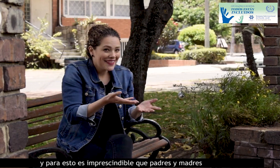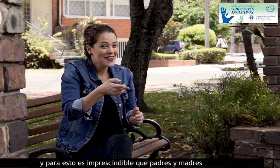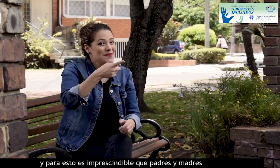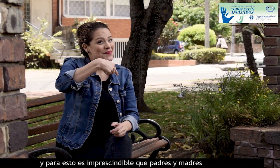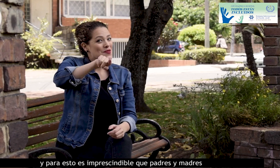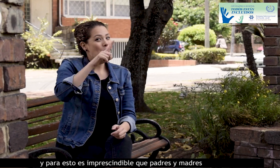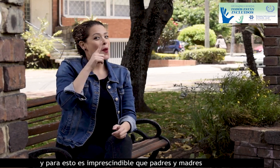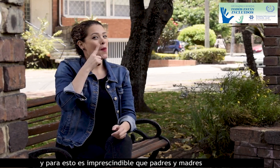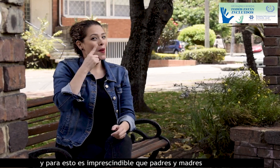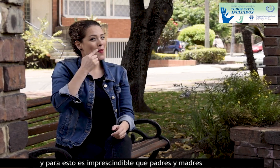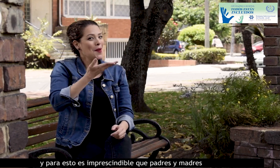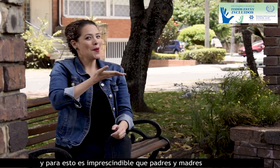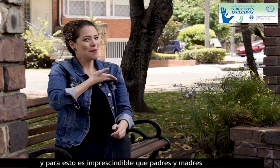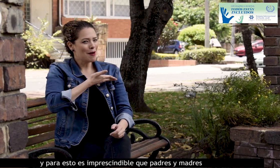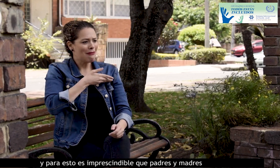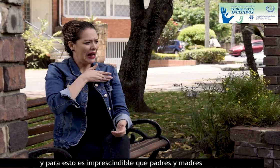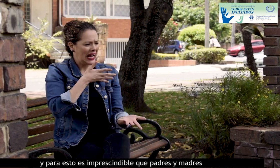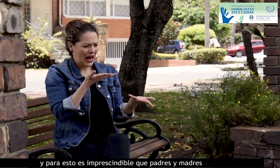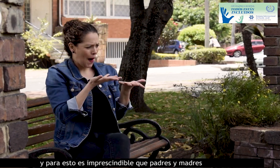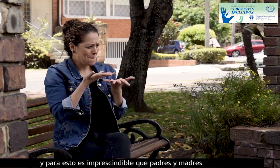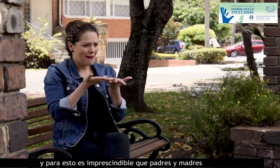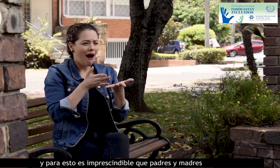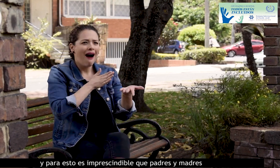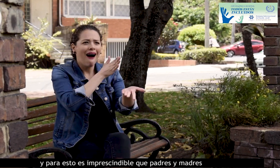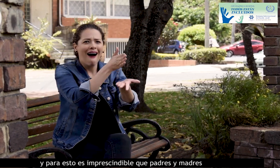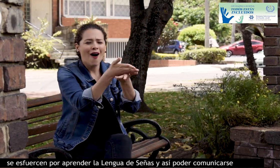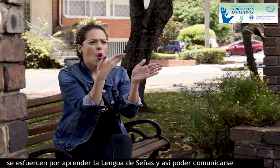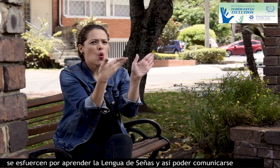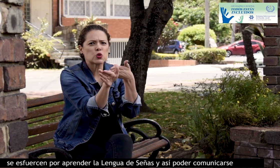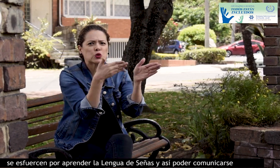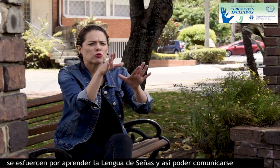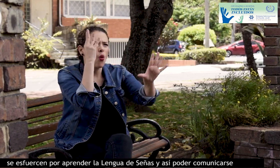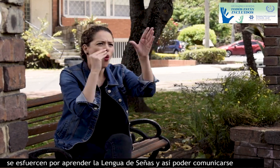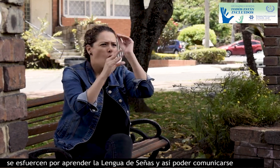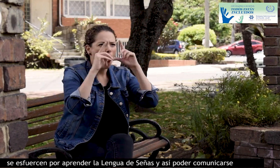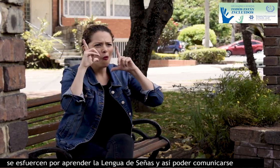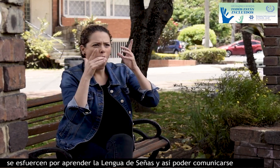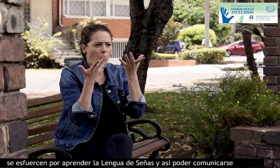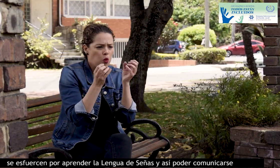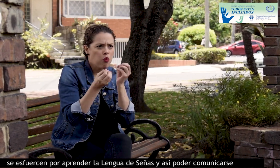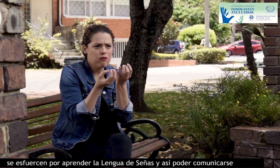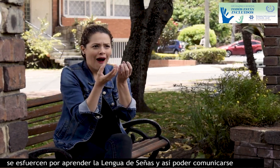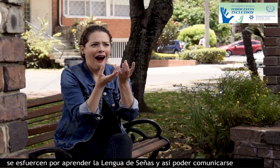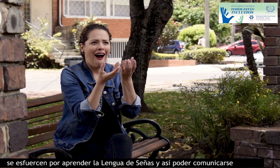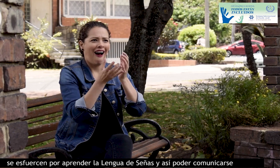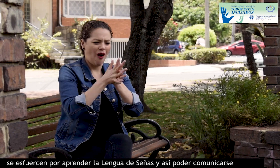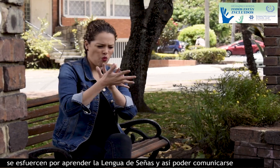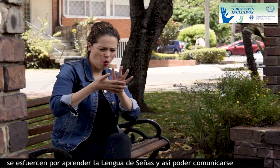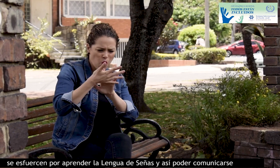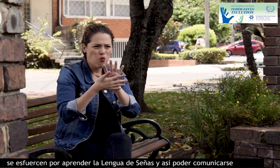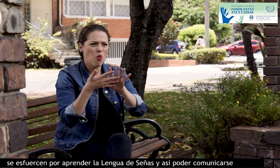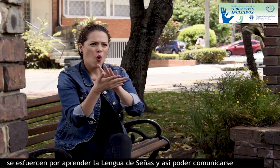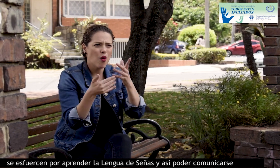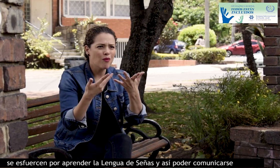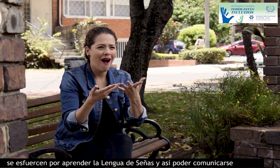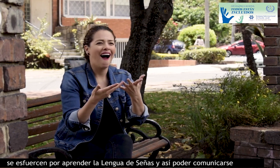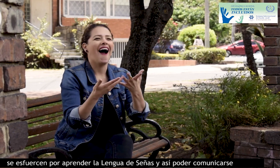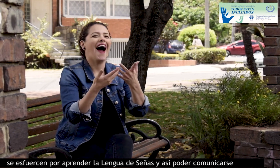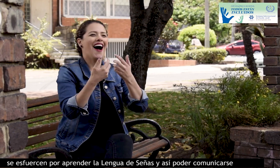bebés y para esto es imprescindible que padres y madres se esfuercen por aprender la lengua de señas y así poder